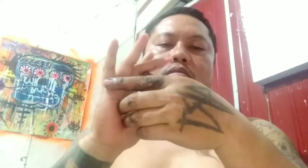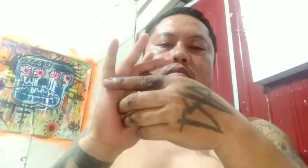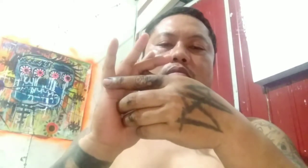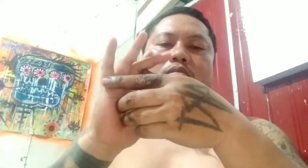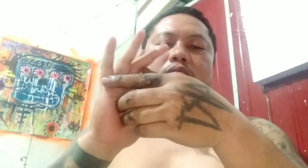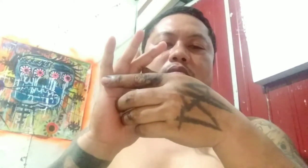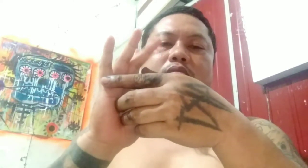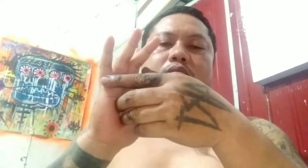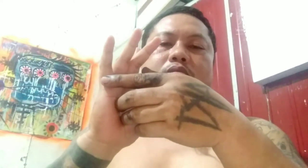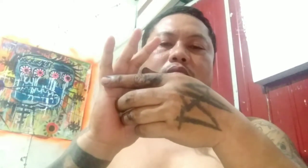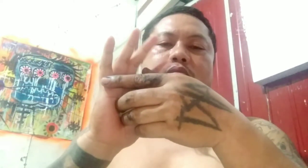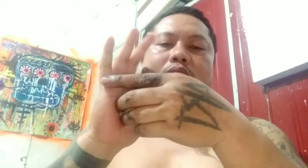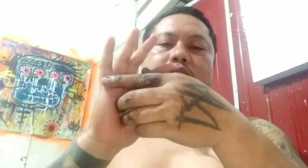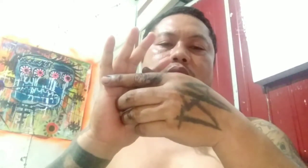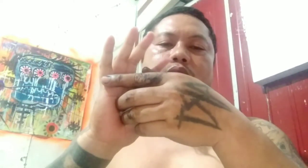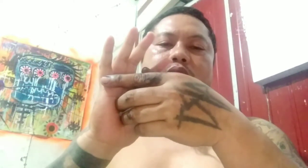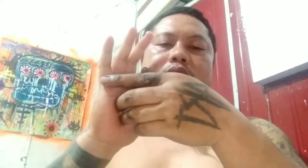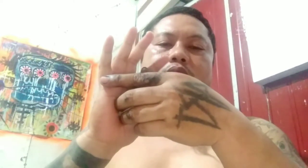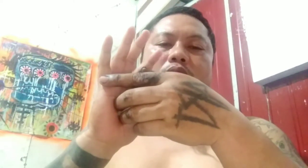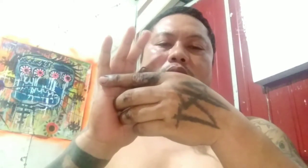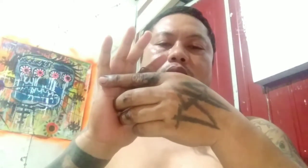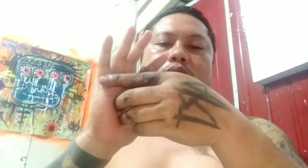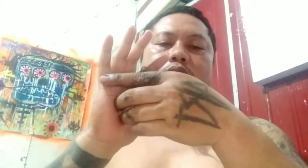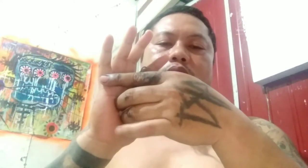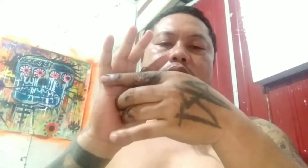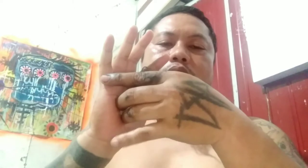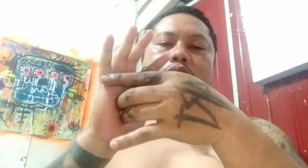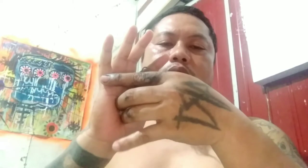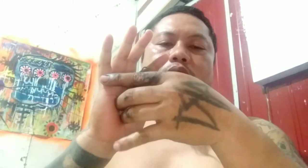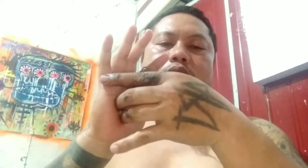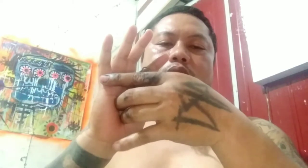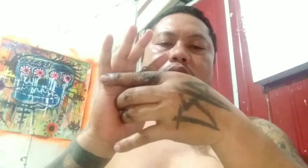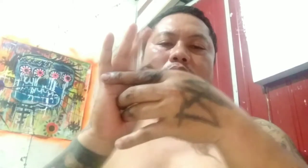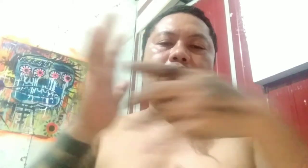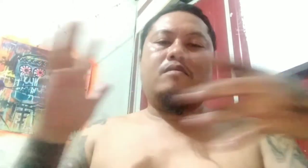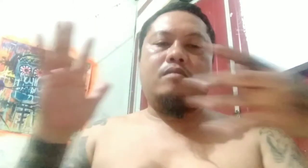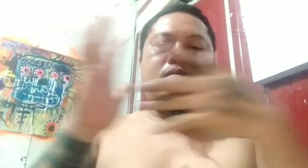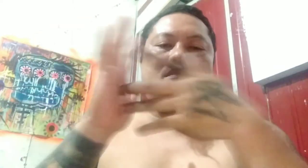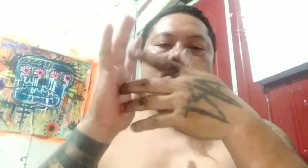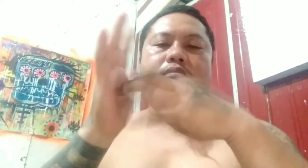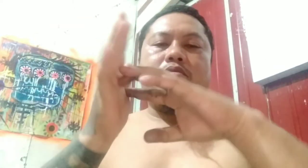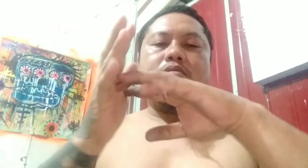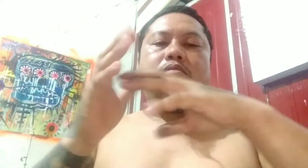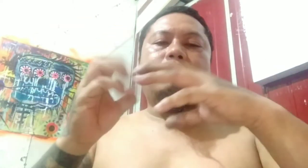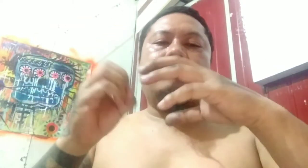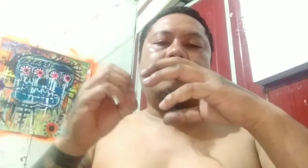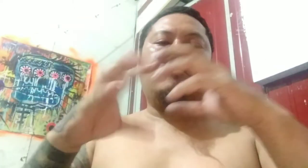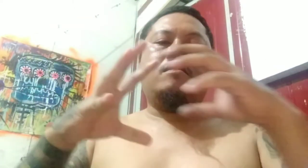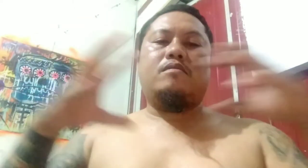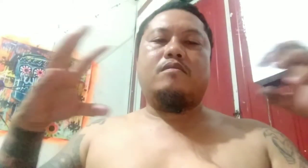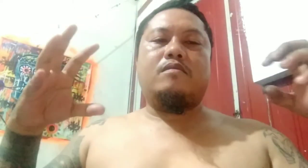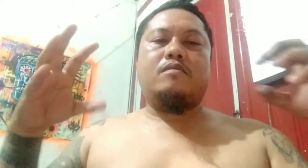2018 yun bro. 2018? Oh, 2018. 2018, no? Nagpalit ng Ligat Liderato sa Howie That was year.